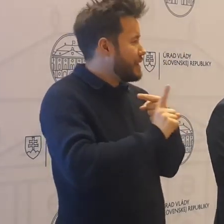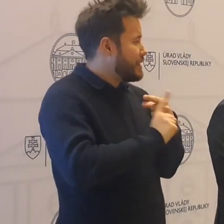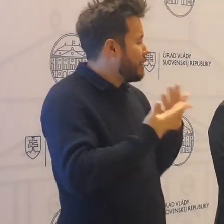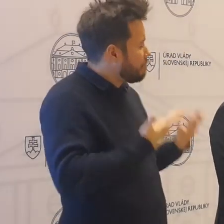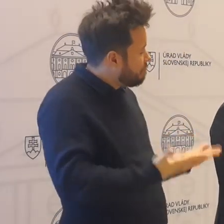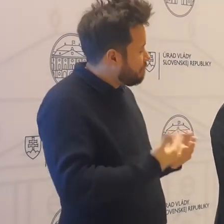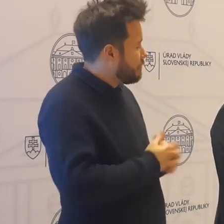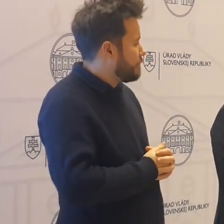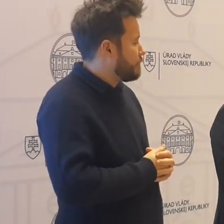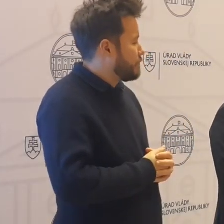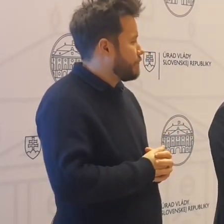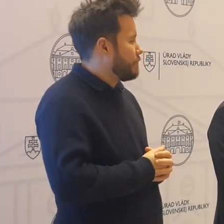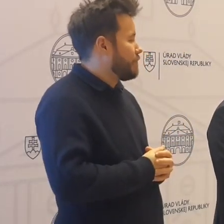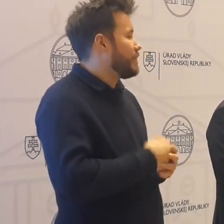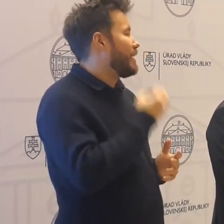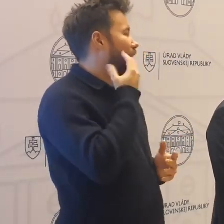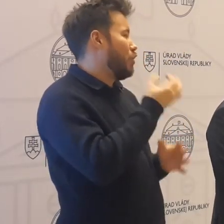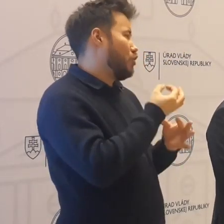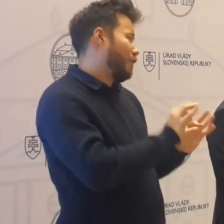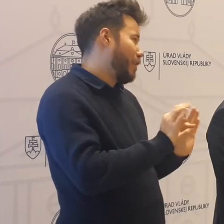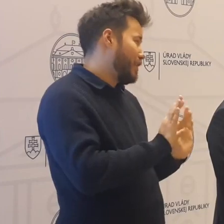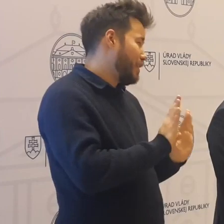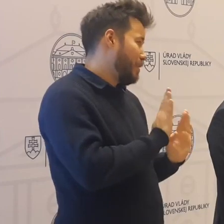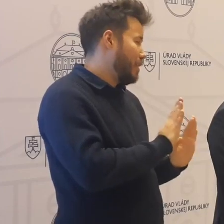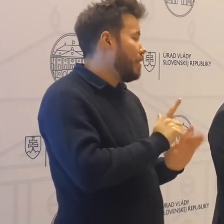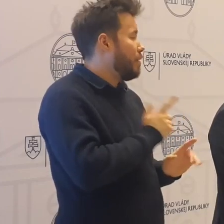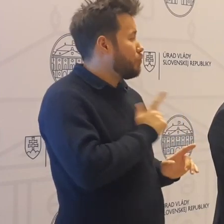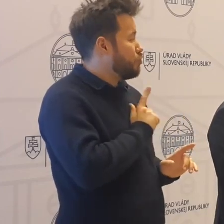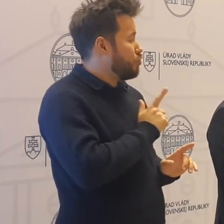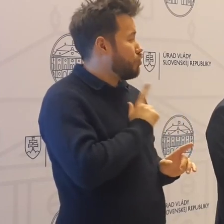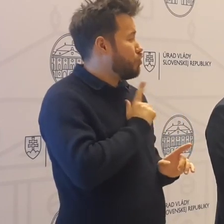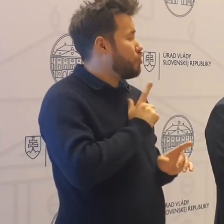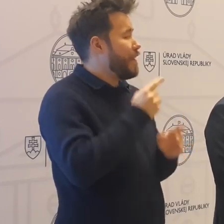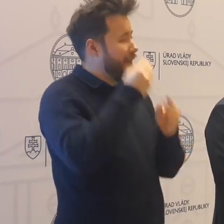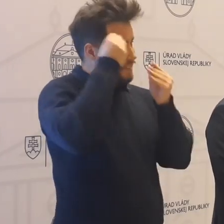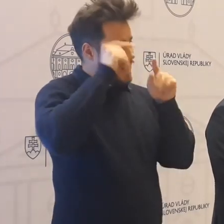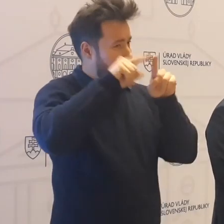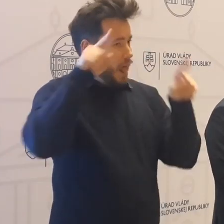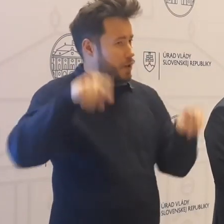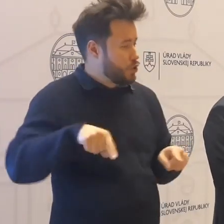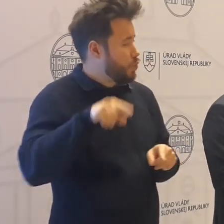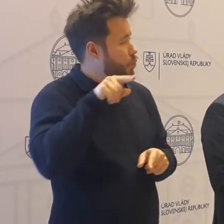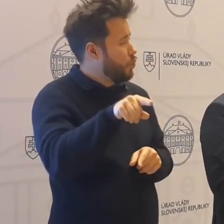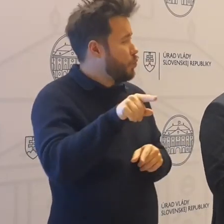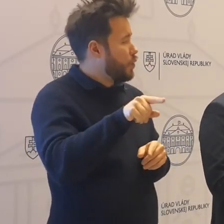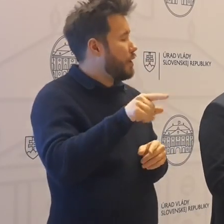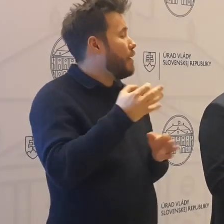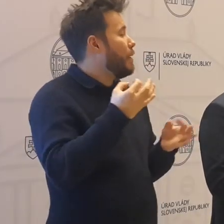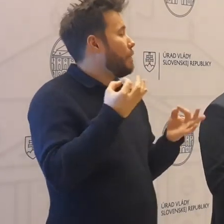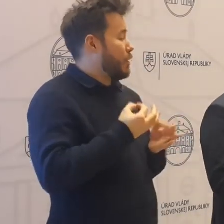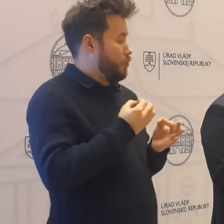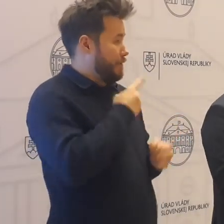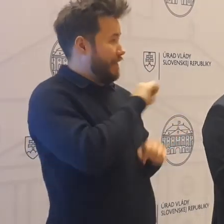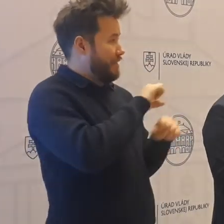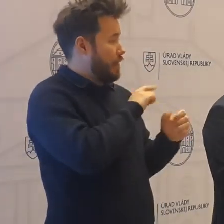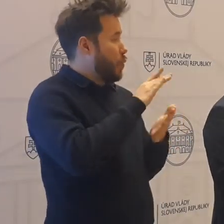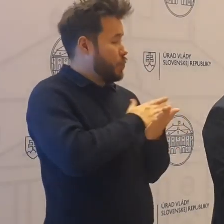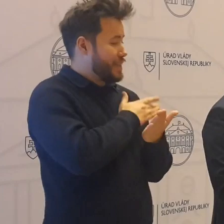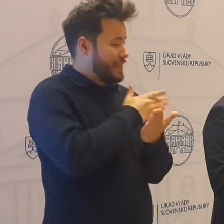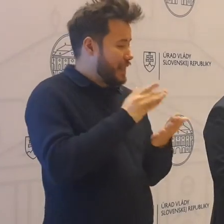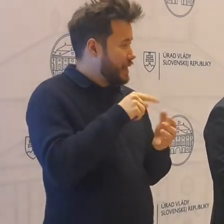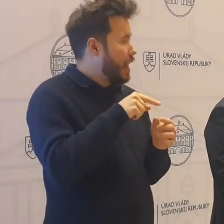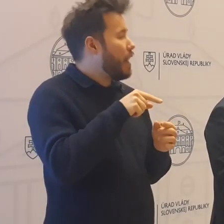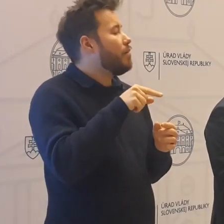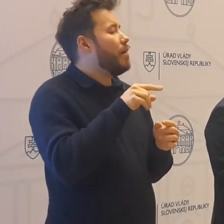Ak mi dovolíte, prosím vás, počkajme na výhlášku, pretože aj v uznesení sú zadefinované iba určité